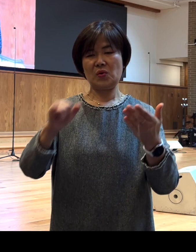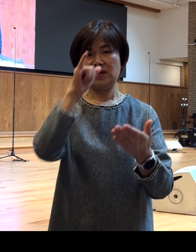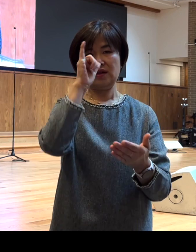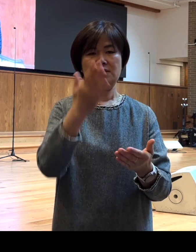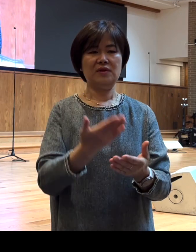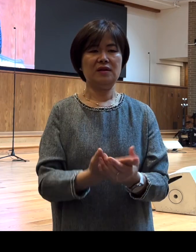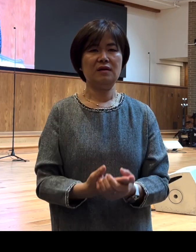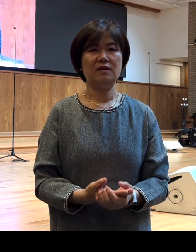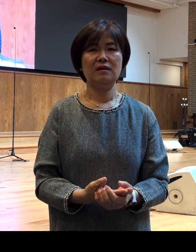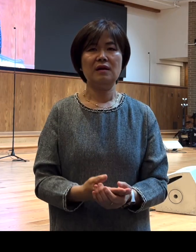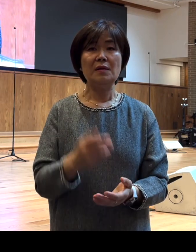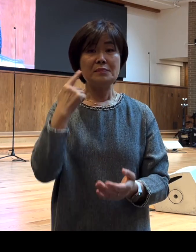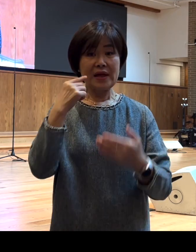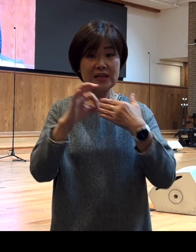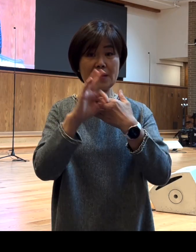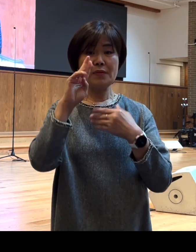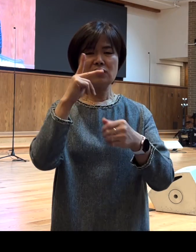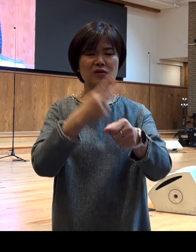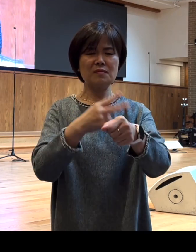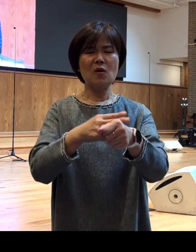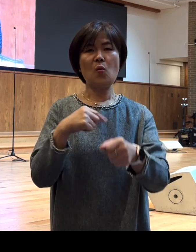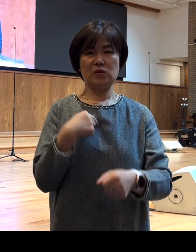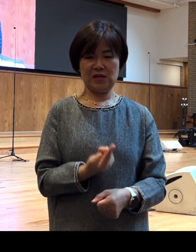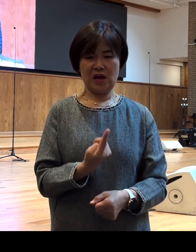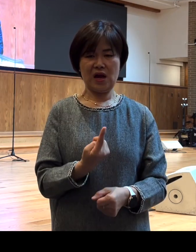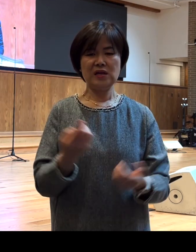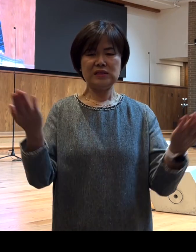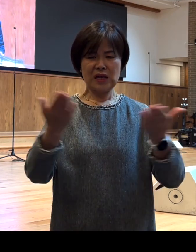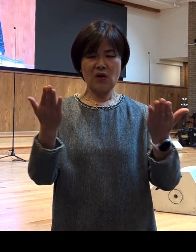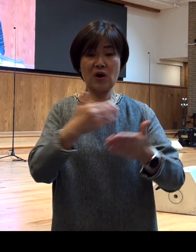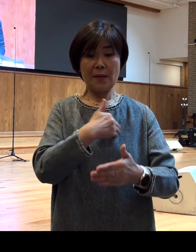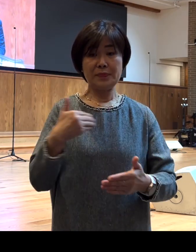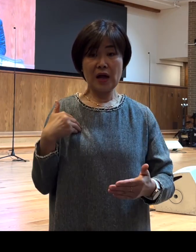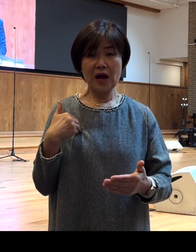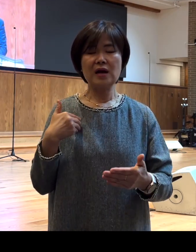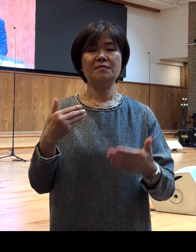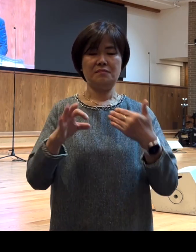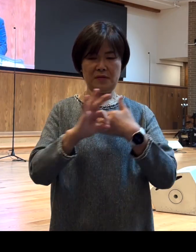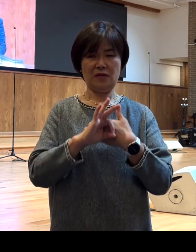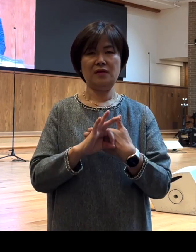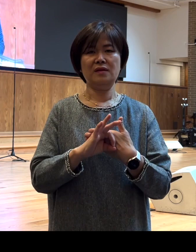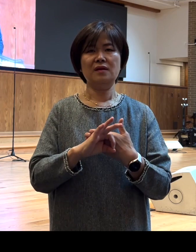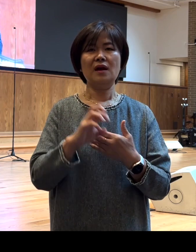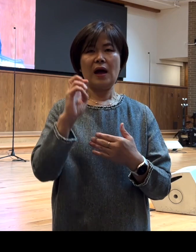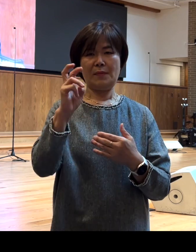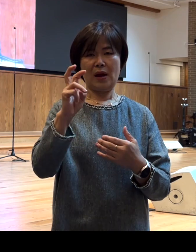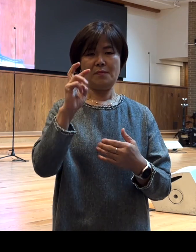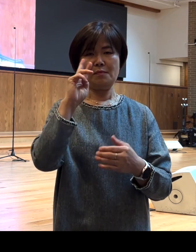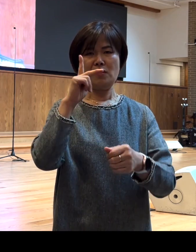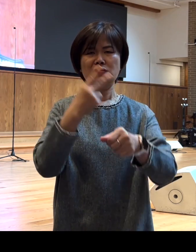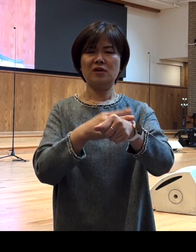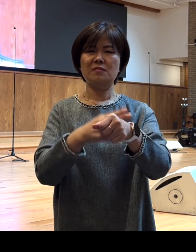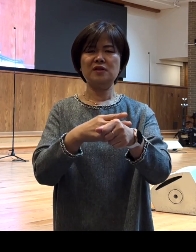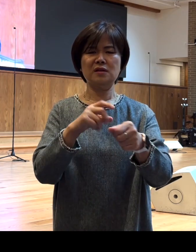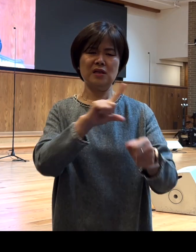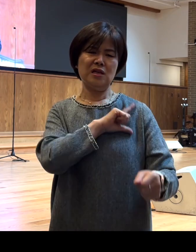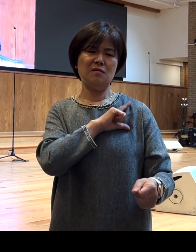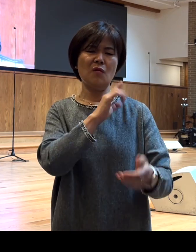그럼 만약 바울이 홀로 사역을 감당했다면 아마도 그는 무명의 전도자로